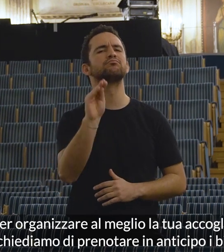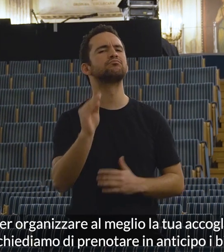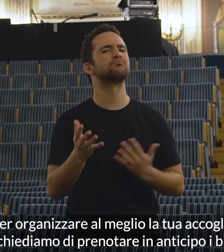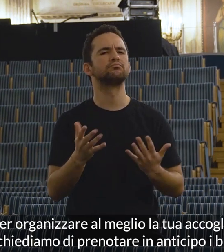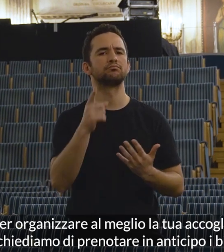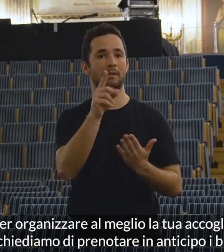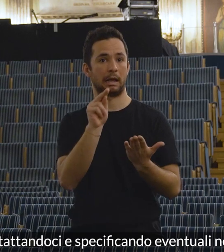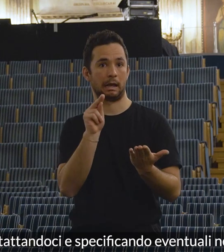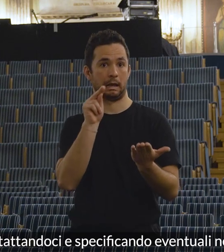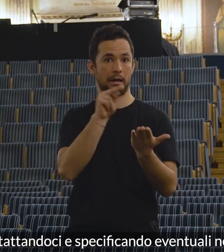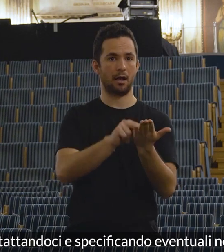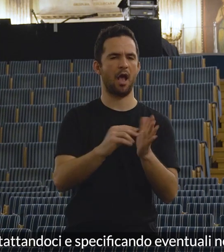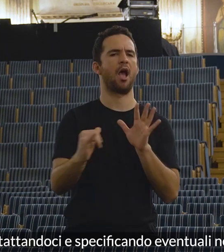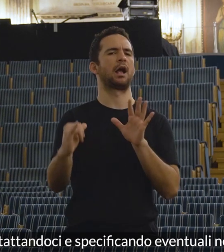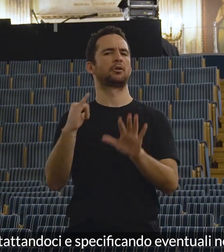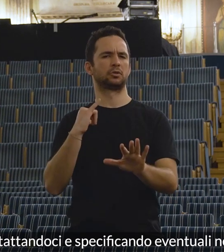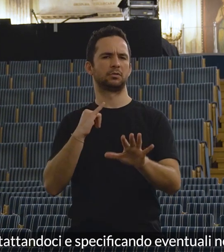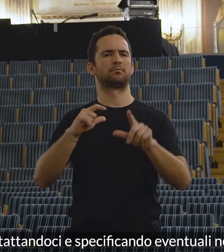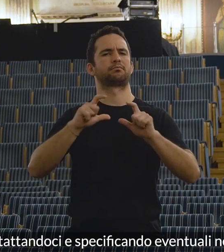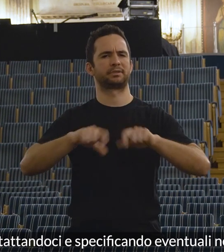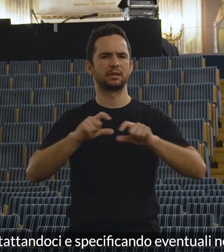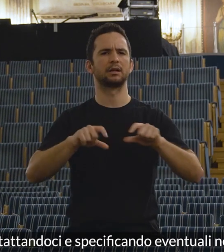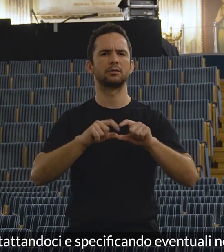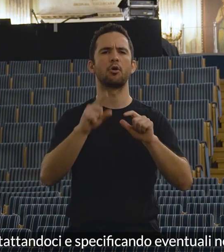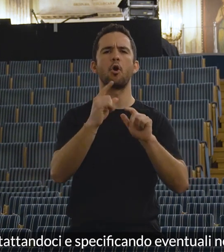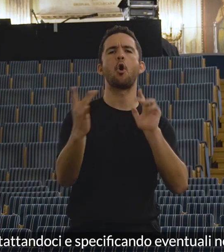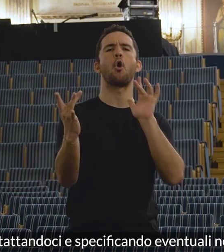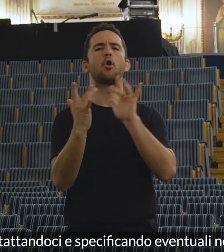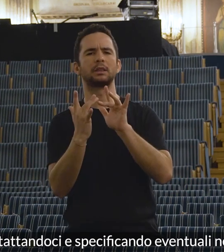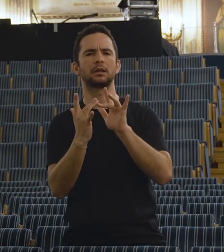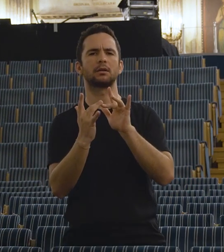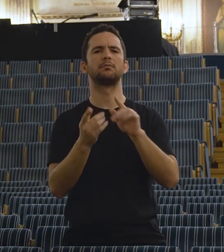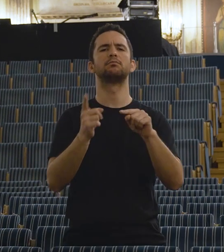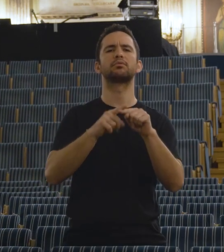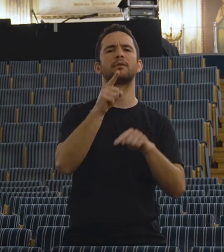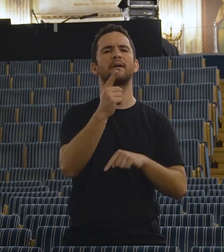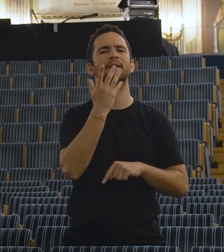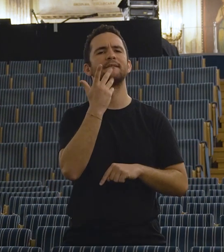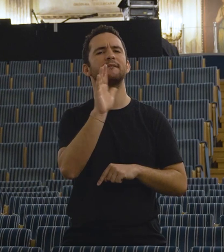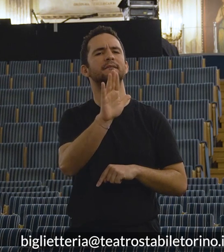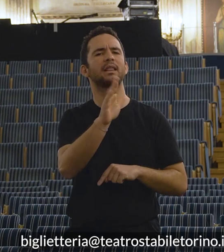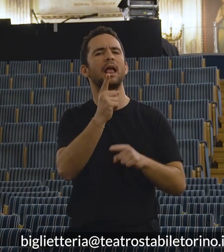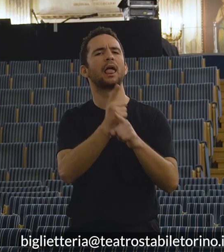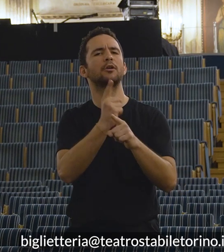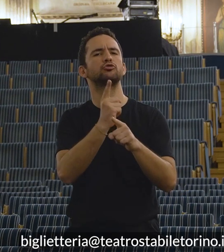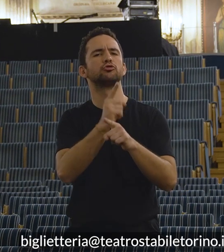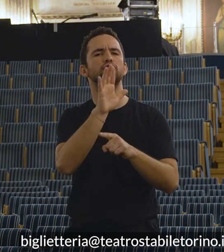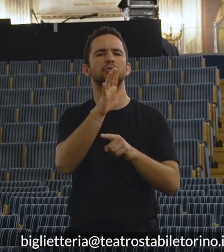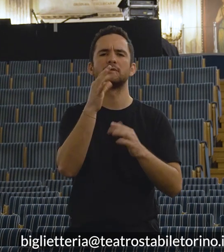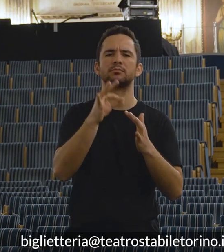in anticipo i biglietti contattandoci e specificando eventuali necessità biglietteria chiocciola